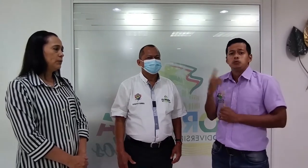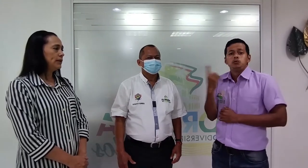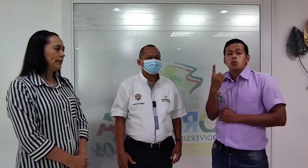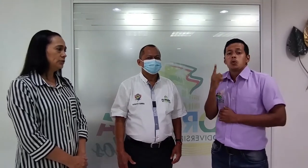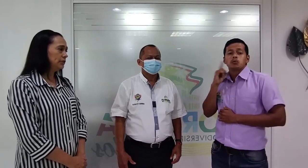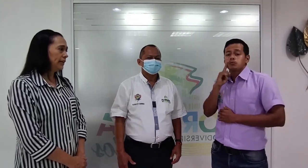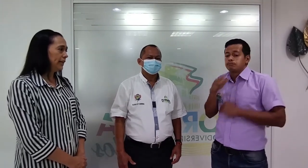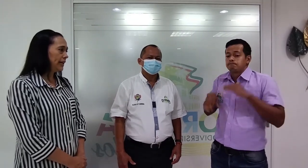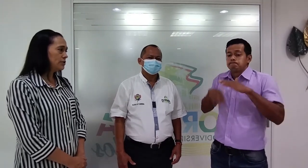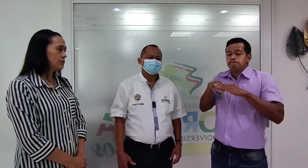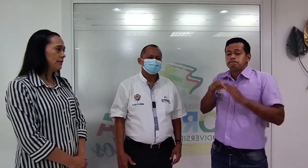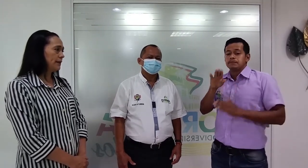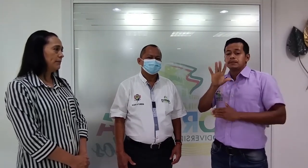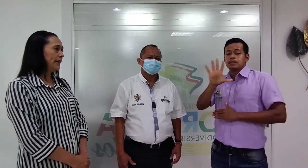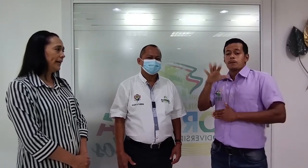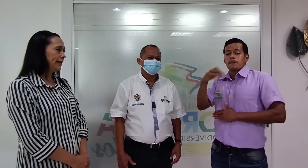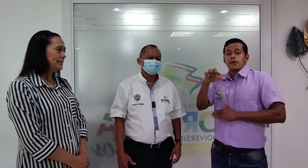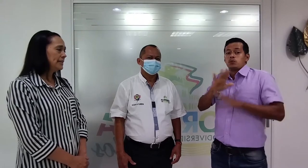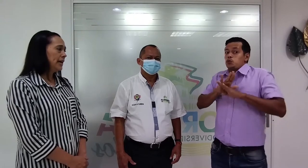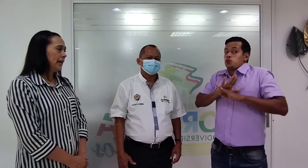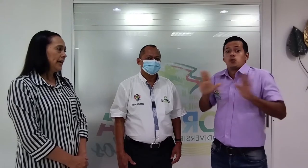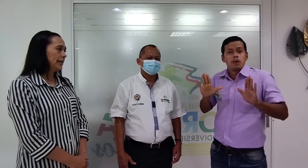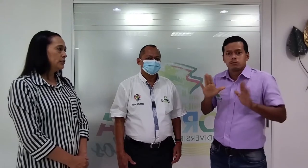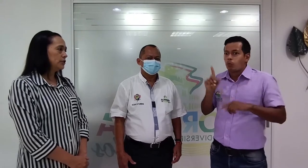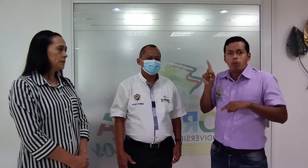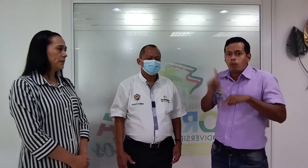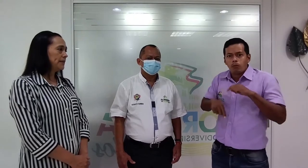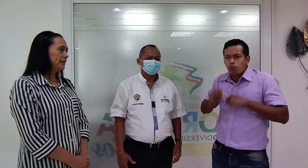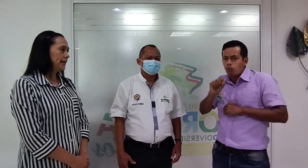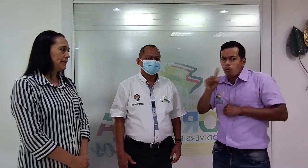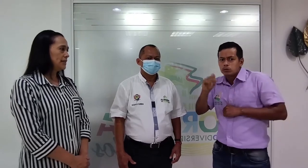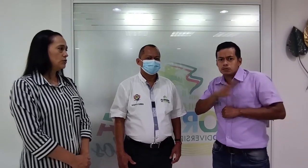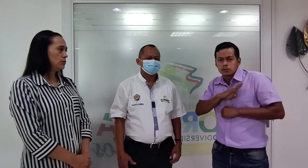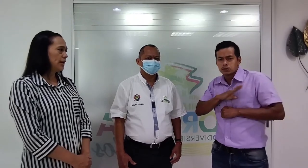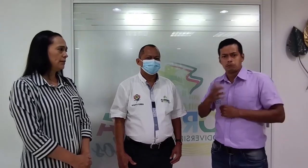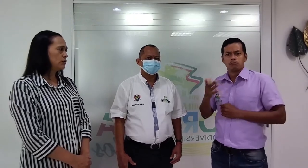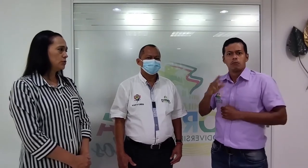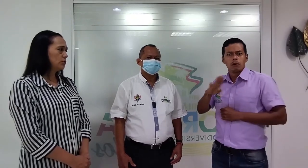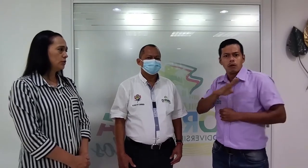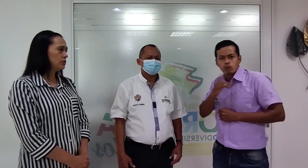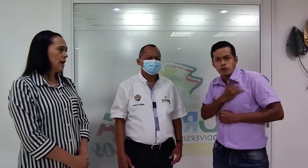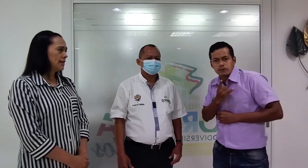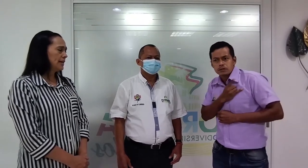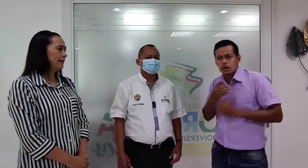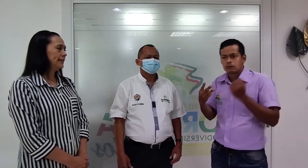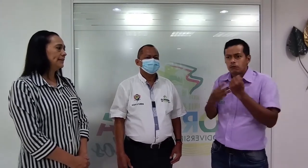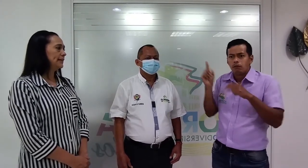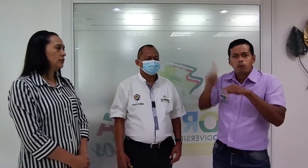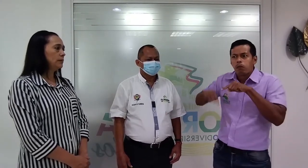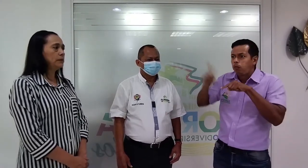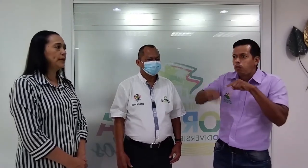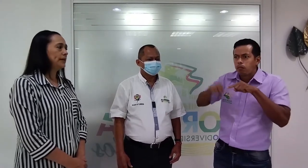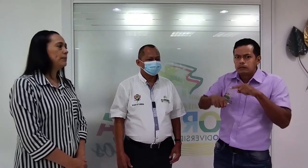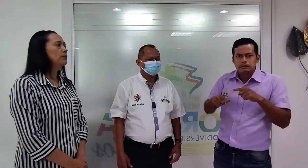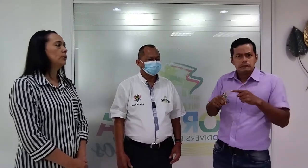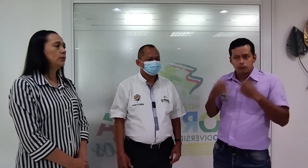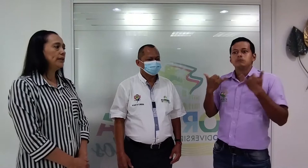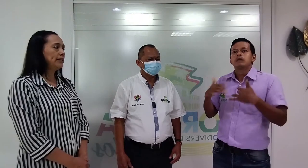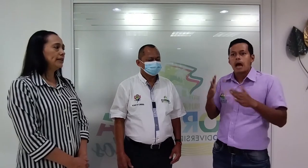vulneración de derechos, había barreras que no nos permitían ni estudiar. Muchos sordos llegaban hasta quinto de primaria pero no podían